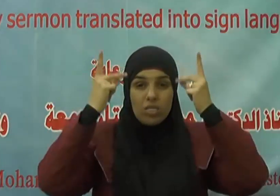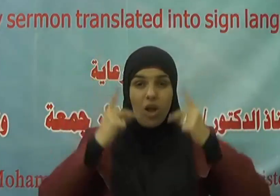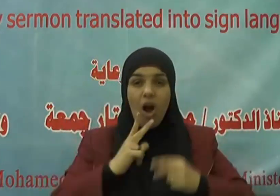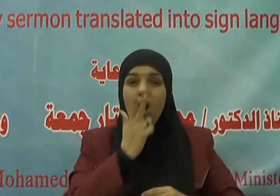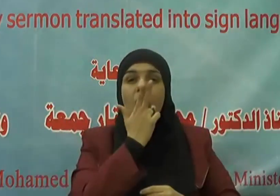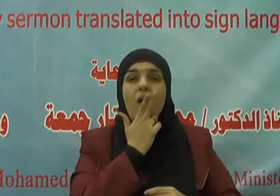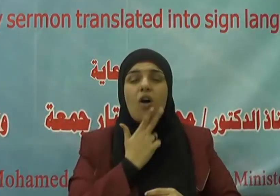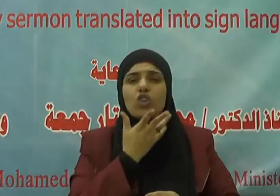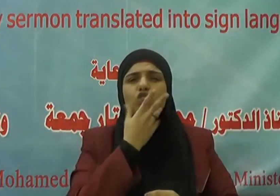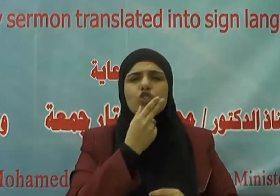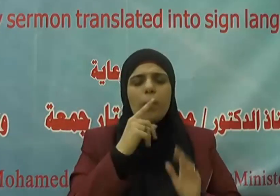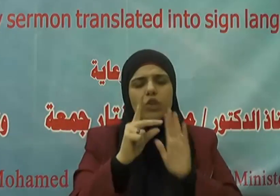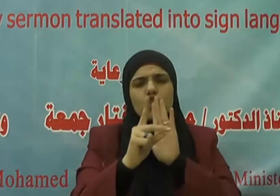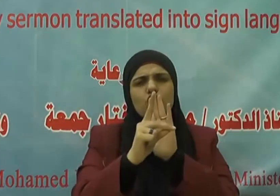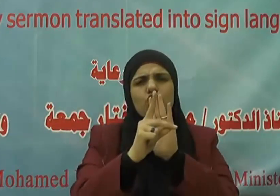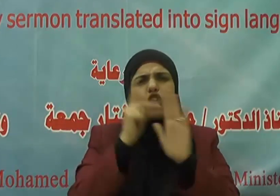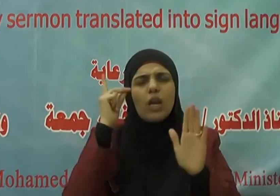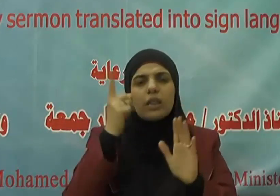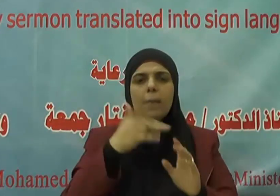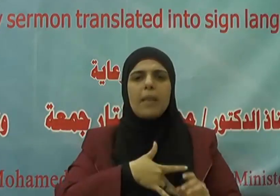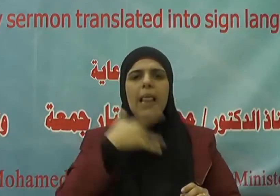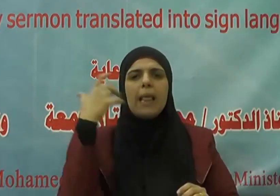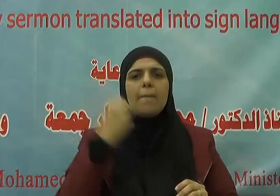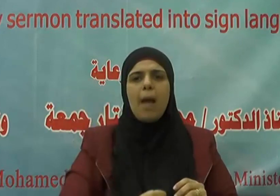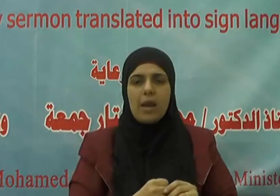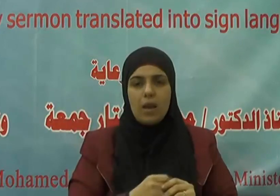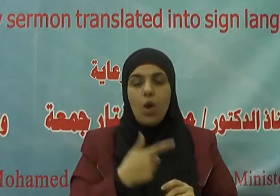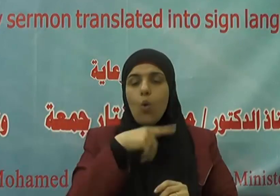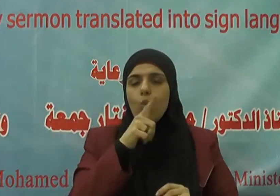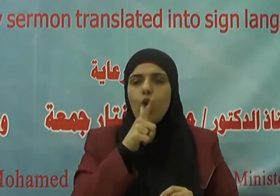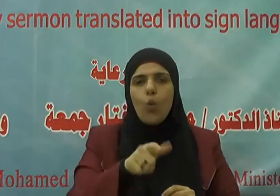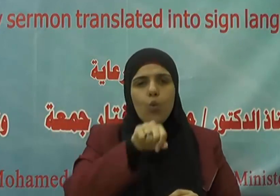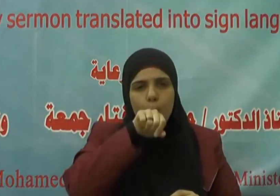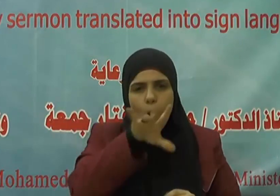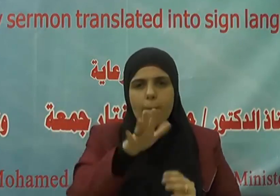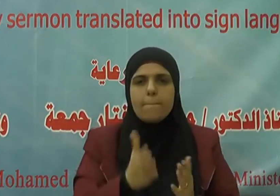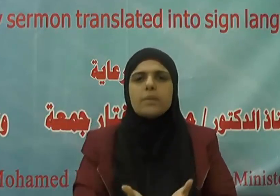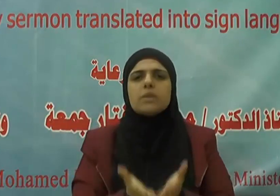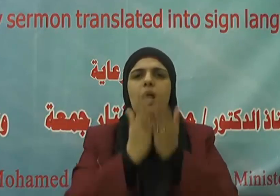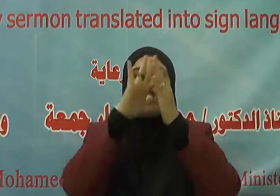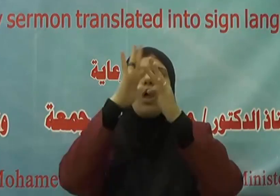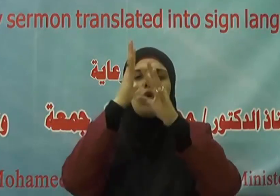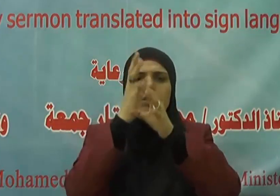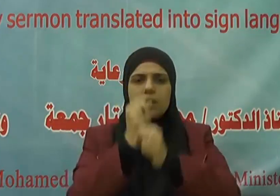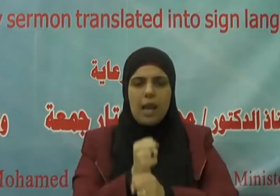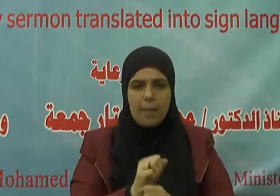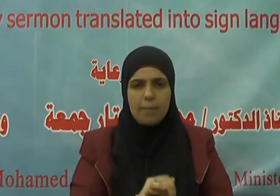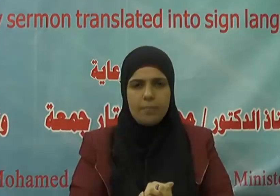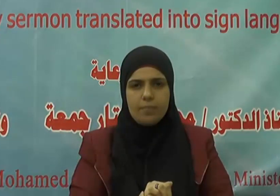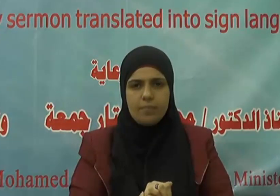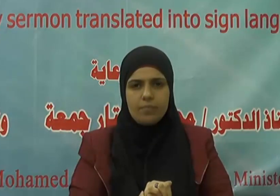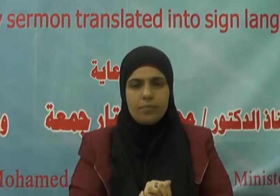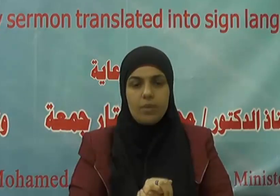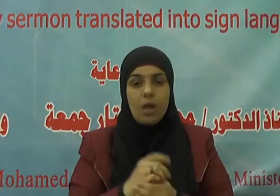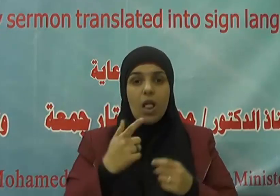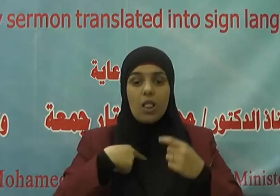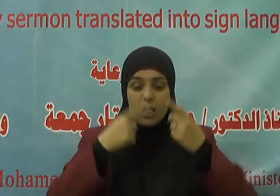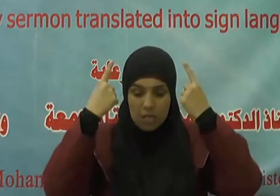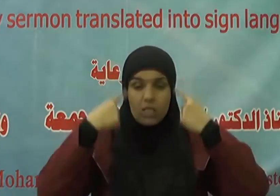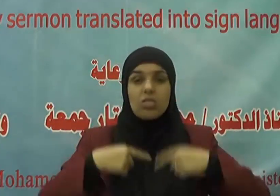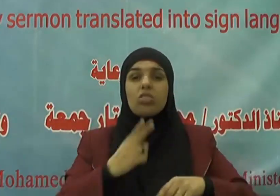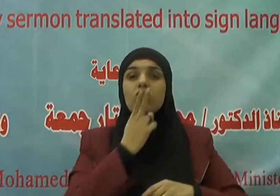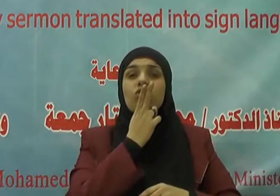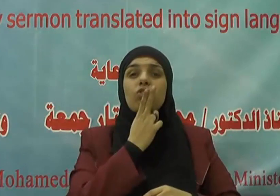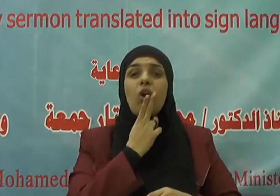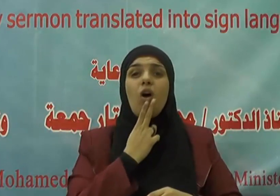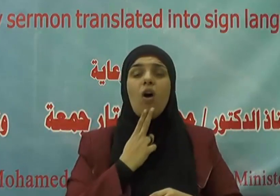شطر الإيمان ويقول صلى الله عليه وسلم طهروا